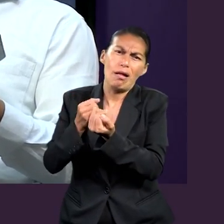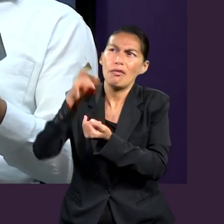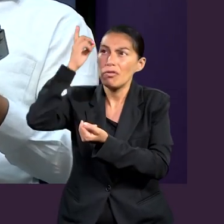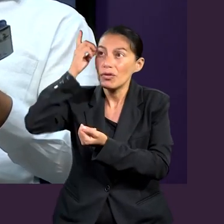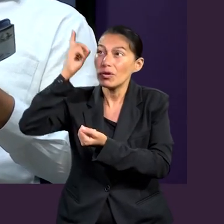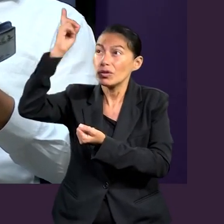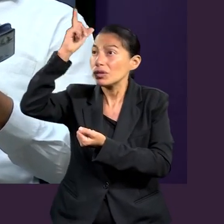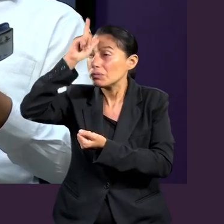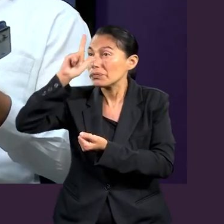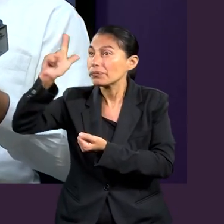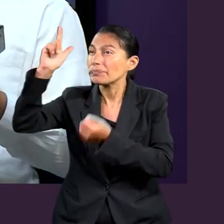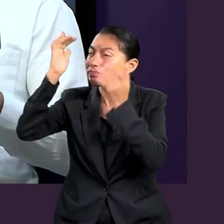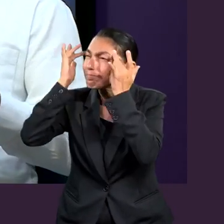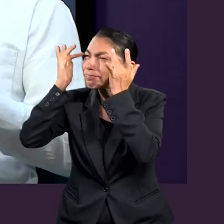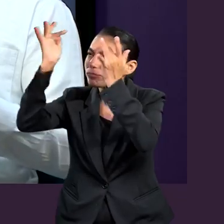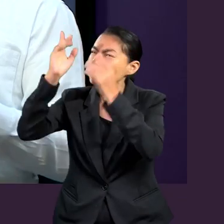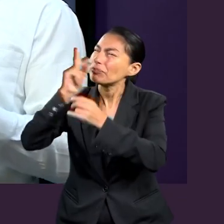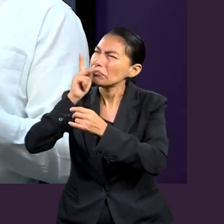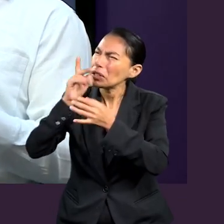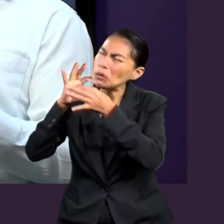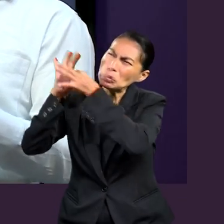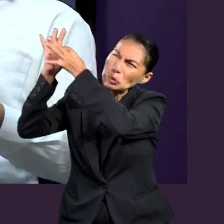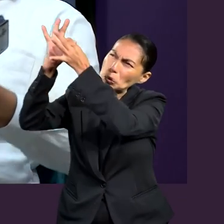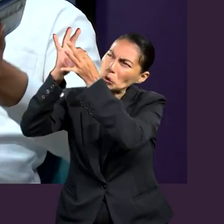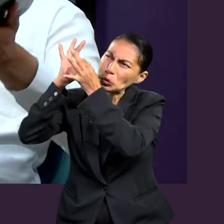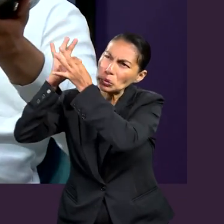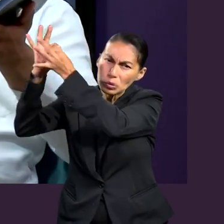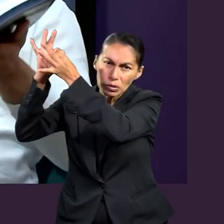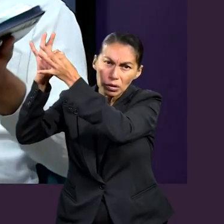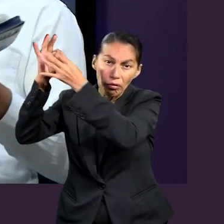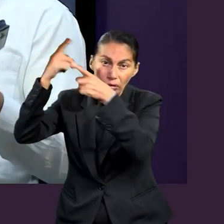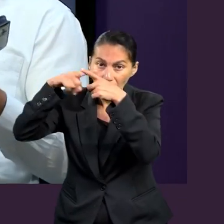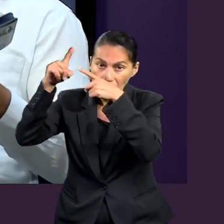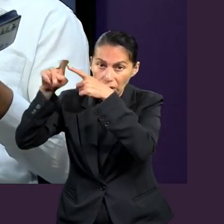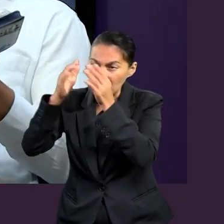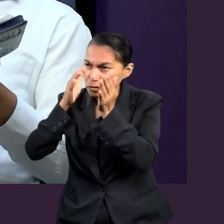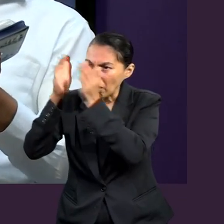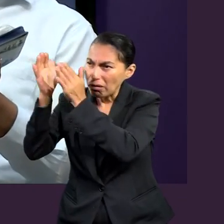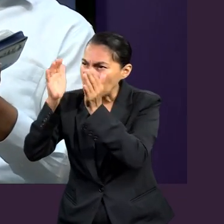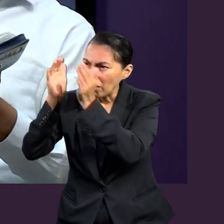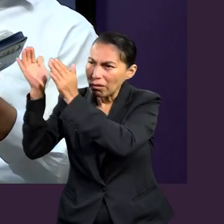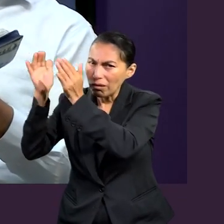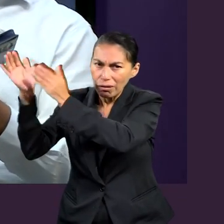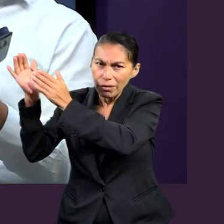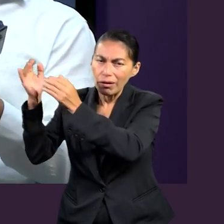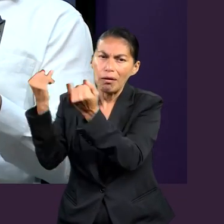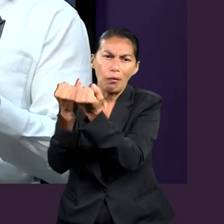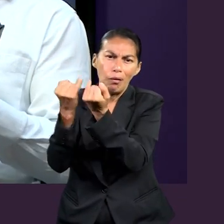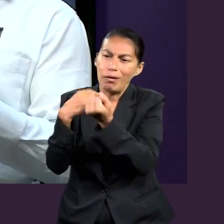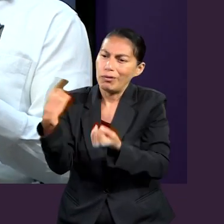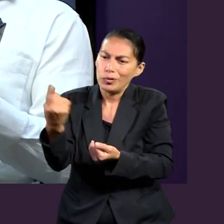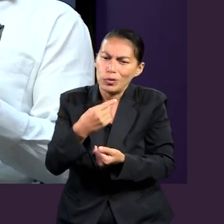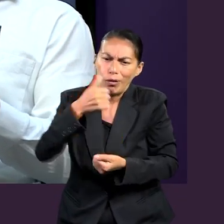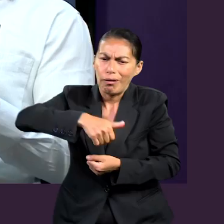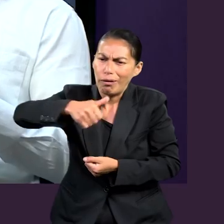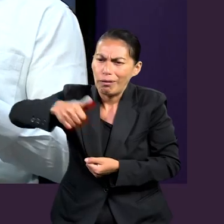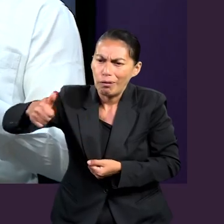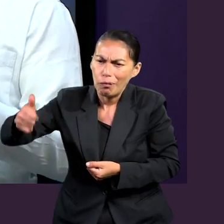teniendo el mismo propósito en mente. Aunque son tareas diferentes, todos debemos hacerlo bien y para alcanzar ese